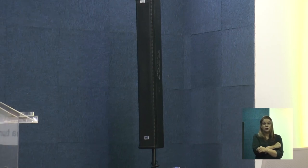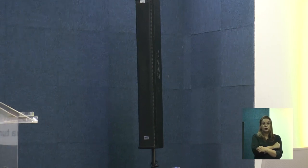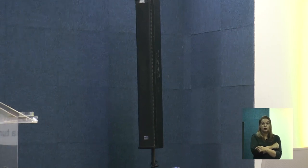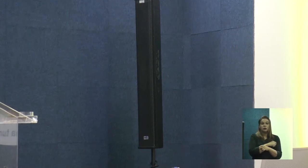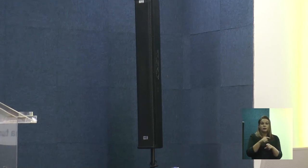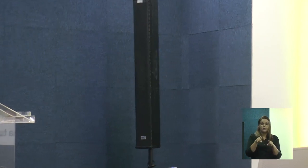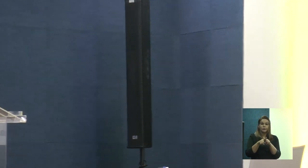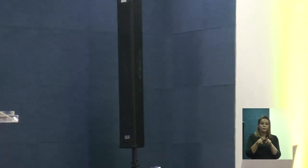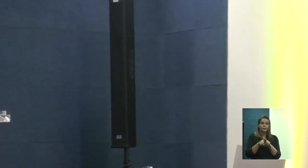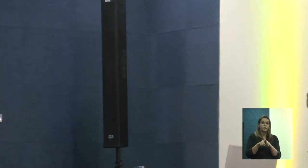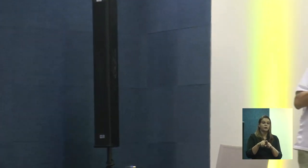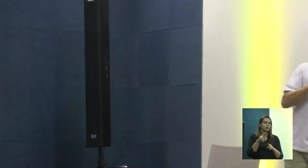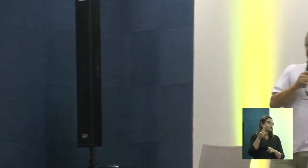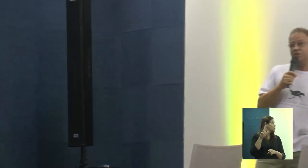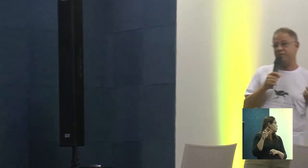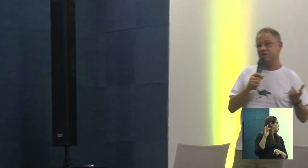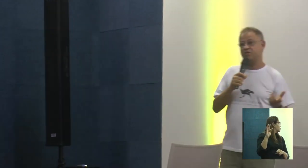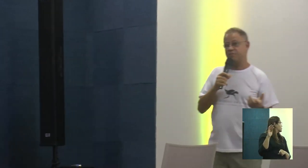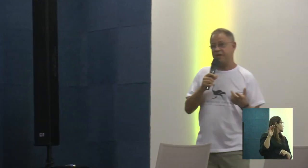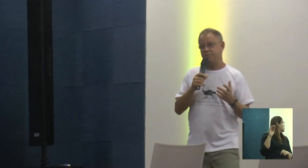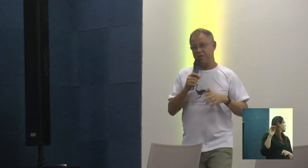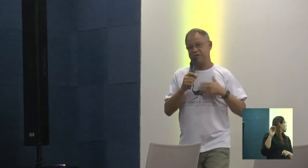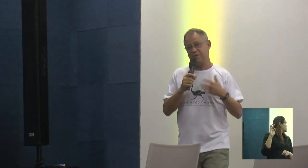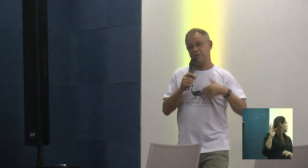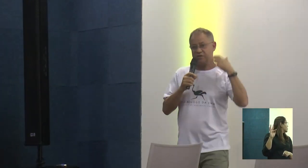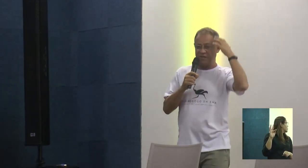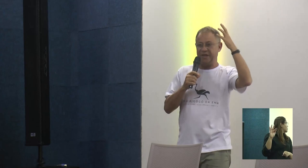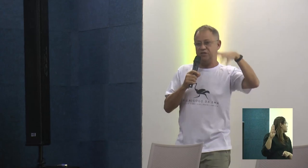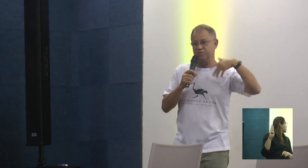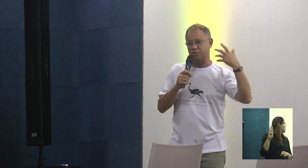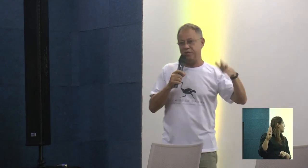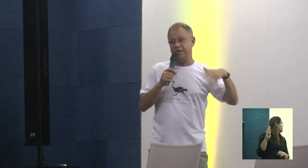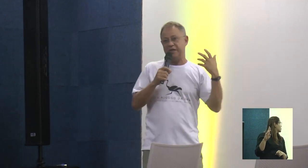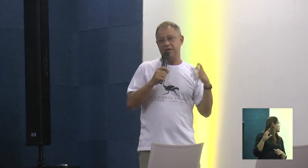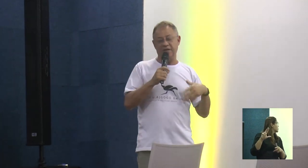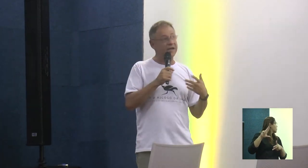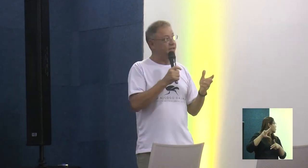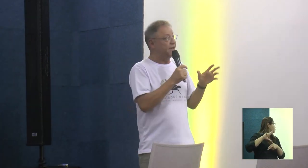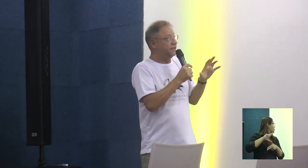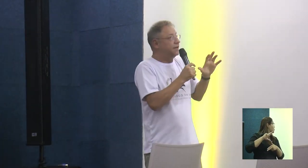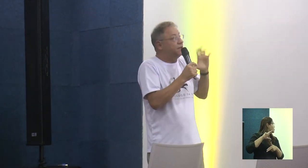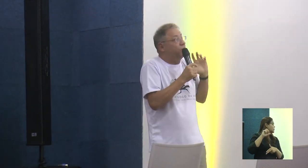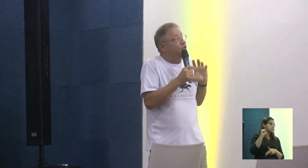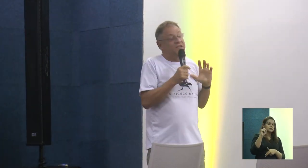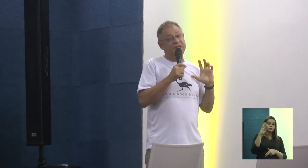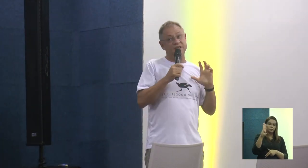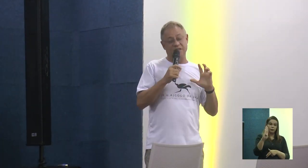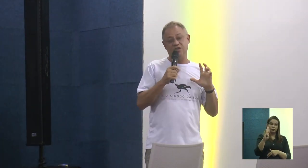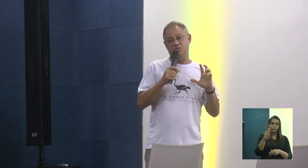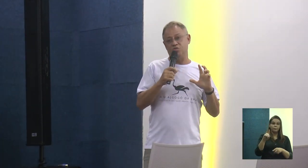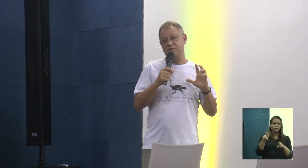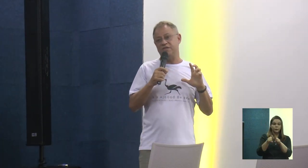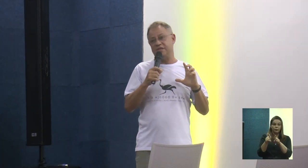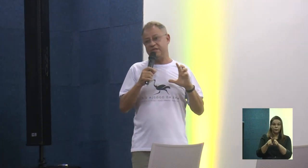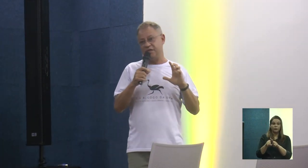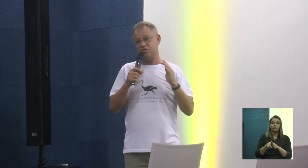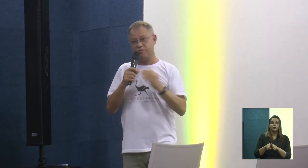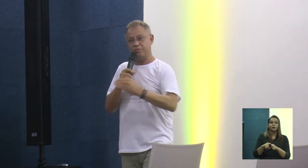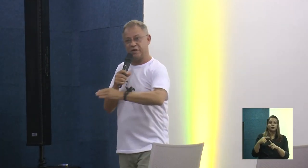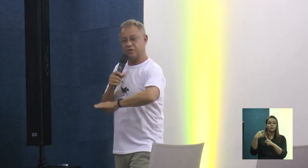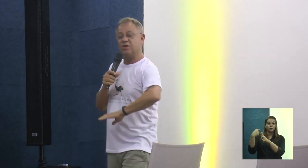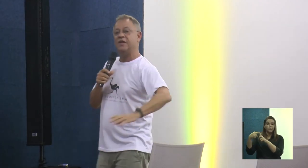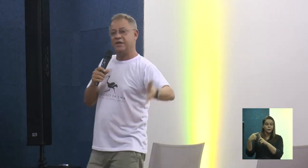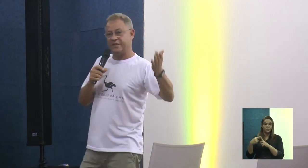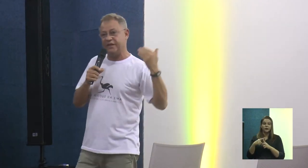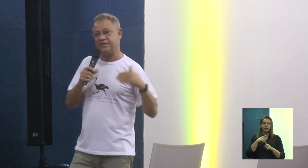da graduação, do IFE, porque a gente queria envolver o ensino médio também, porque sempre a nossa ideia é de envolver, né? E aqui é uma coisa interessante do curso de